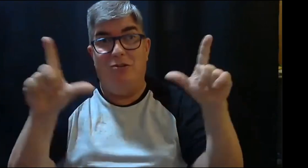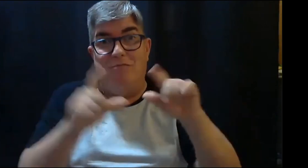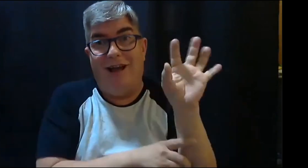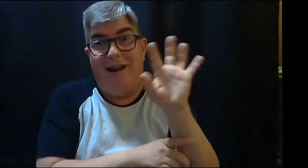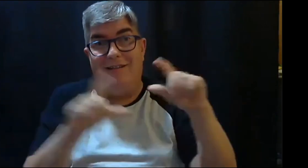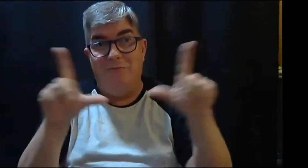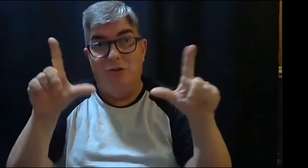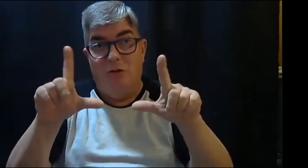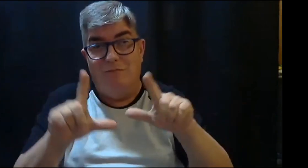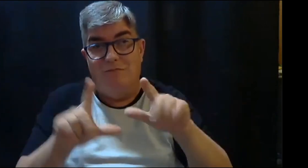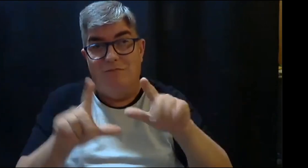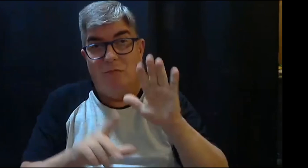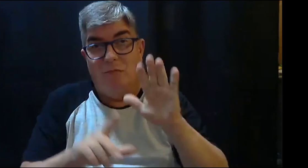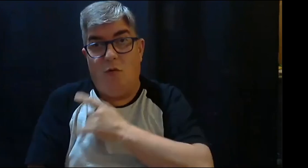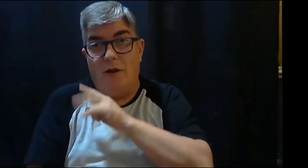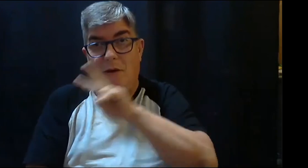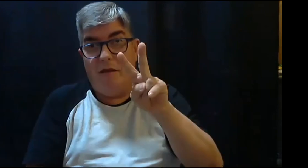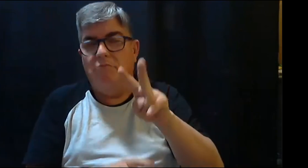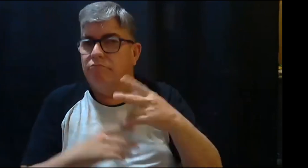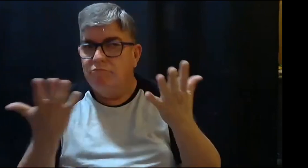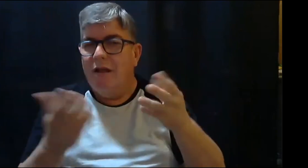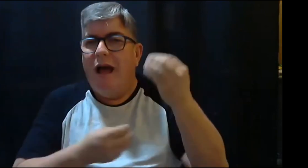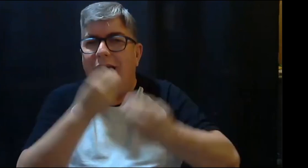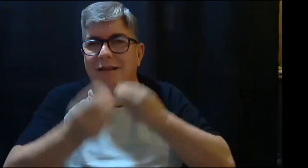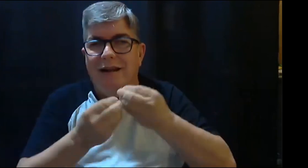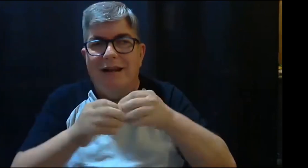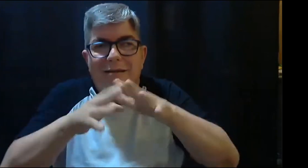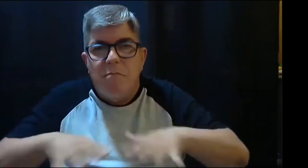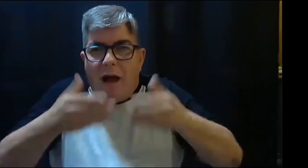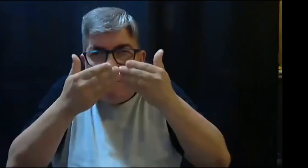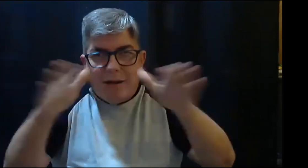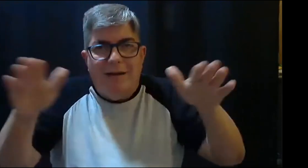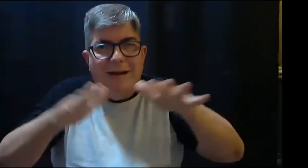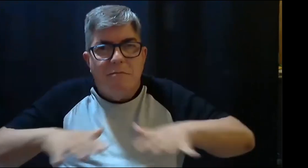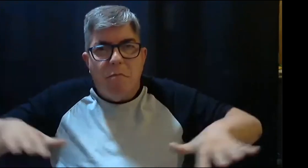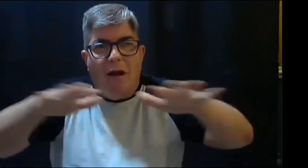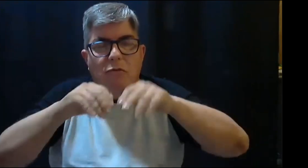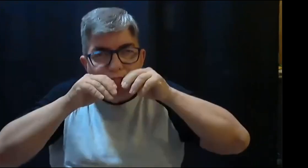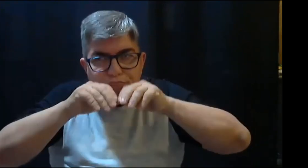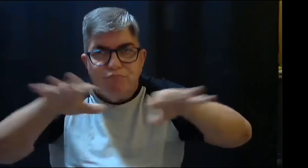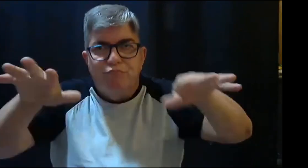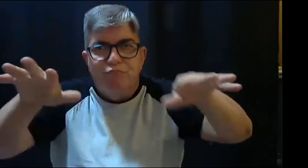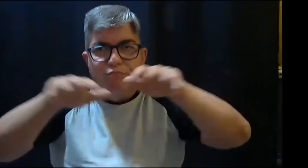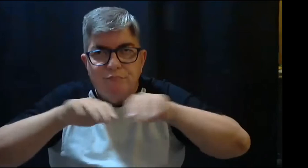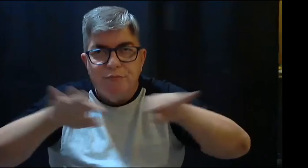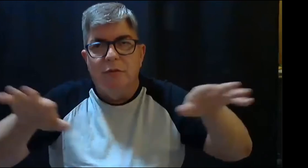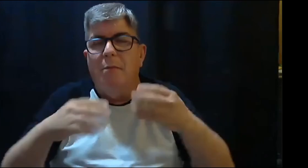sabemos que en la universidad, en el canal de la Universidad del Valle, existen muchos contenidos que se divulgan y se podría de manera